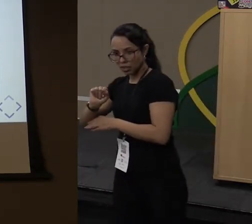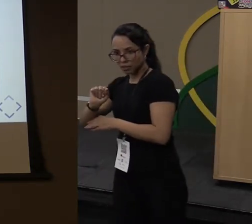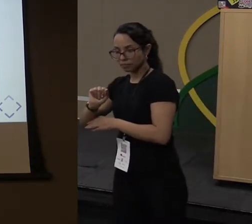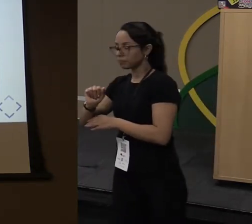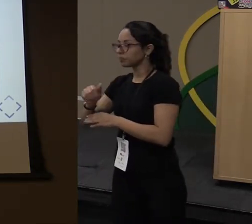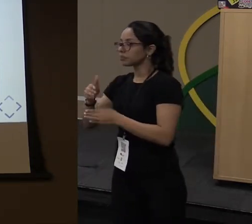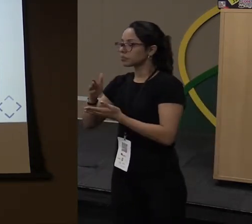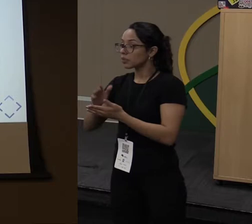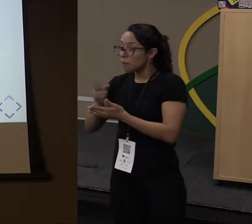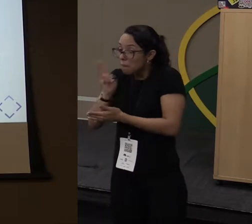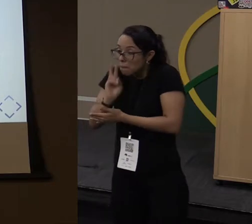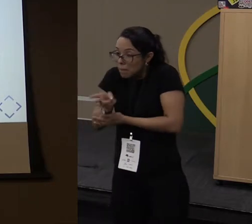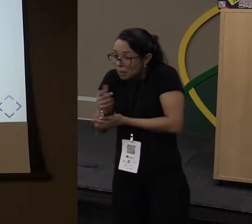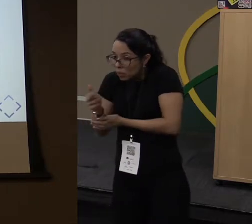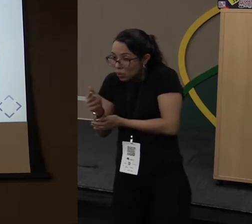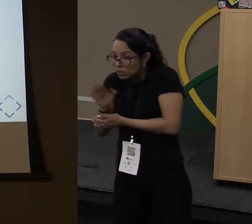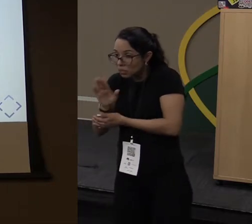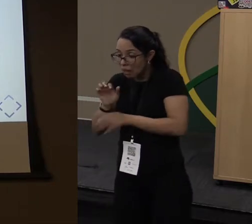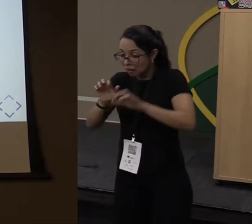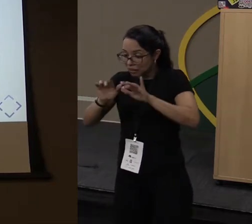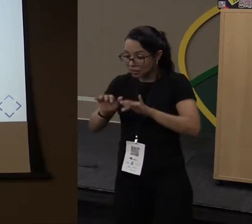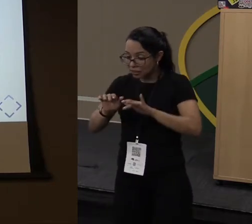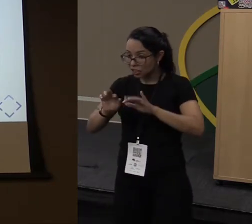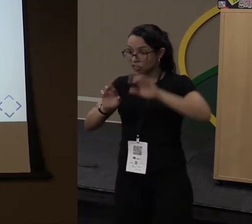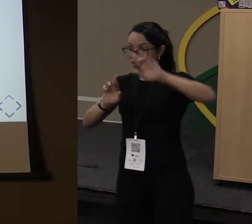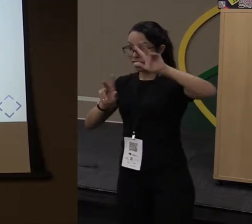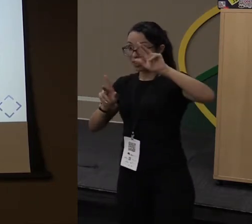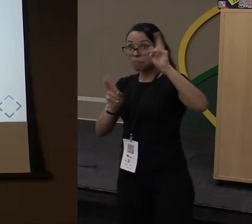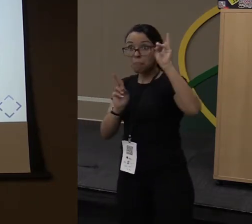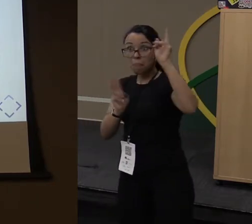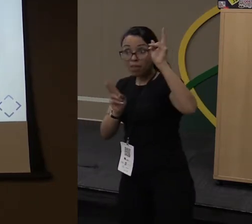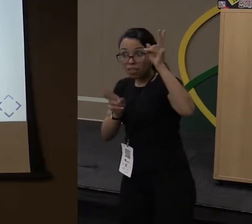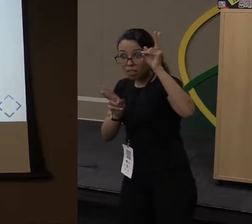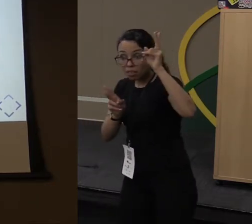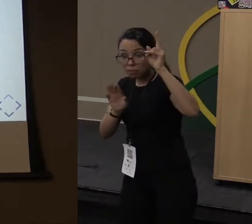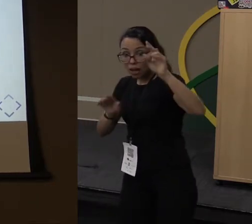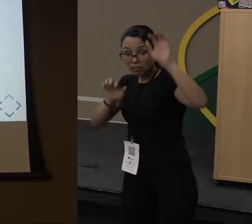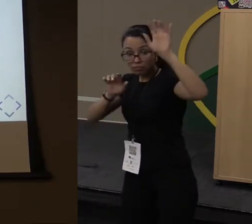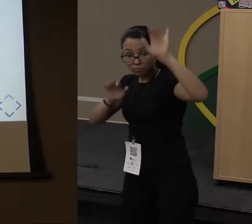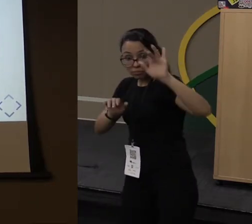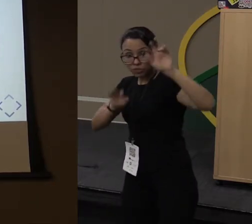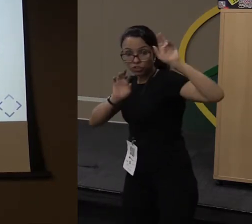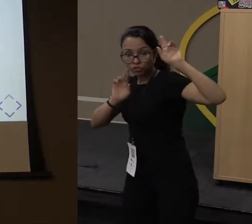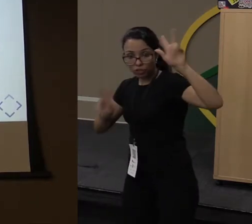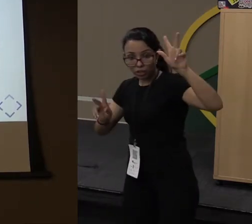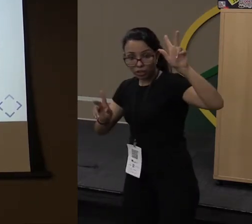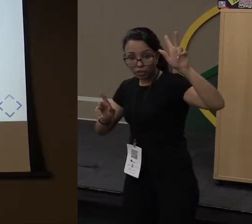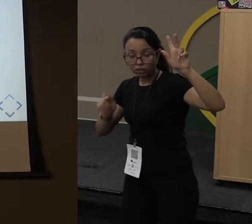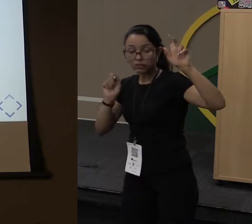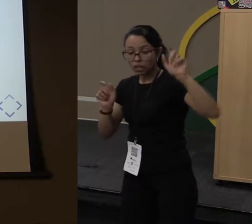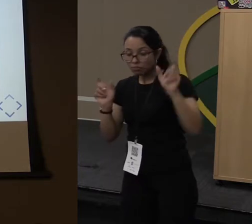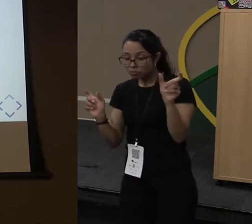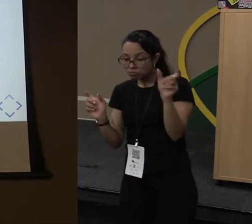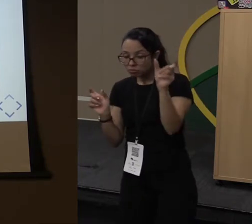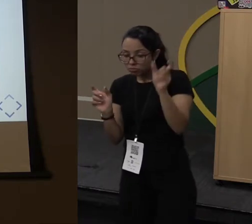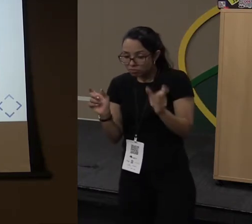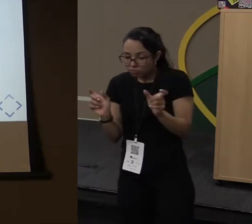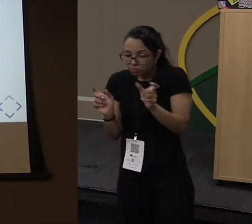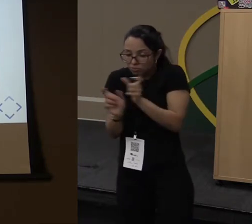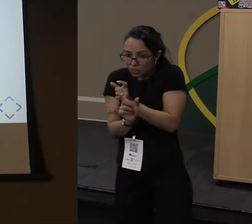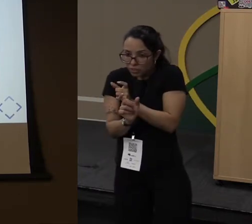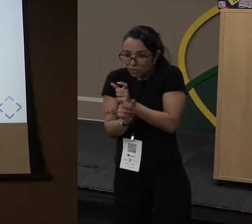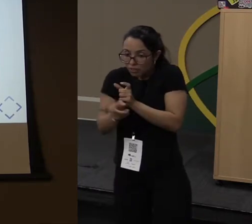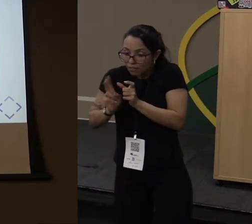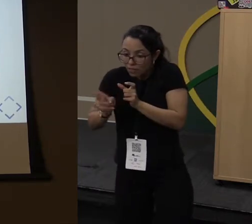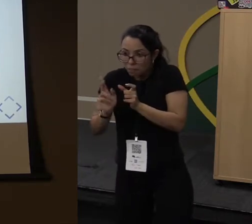só que escrito de outra forma. Eu podia até simplificar isso aqui. Eu podia tirar isso daqui e botar o For It logo depois. Ele faria a mesma coisa.